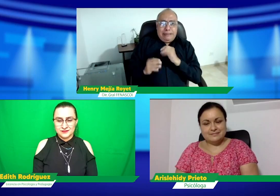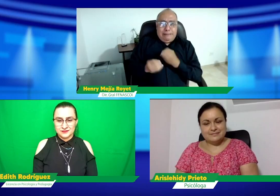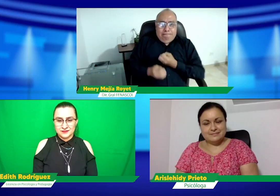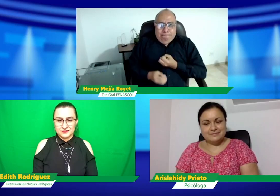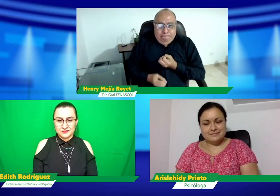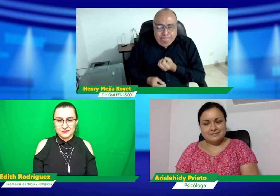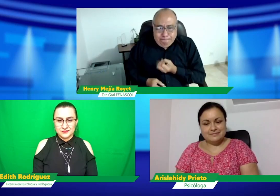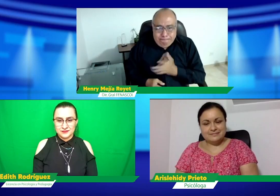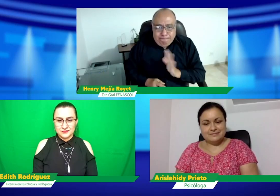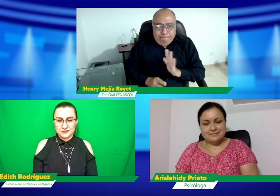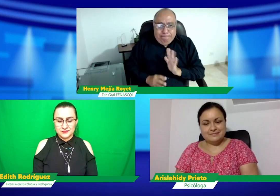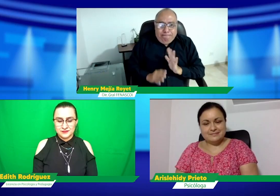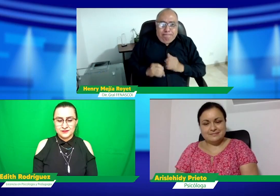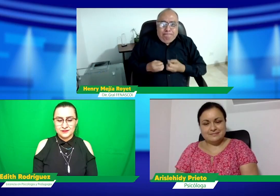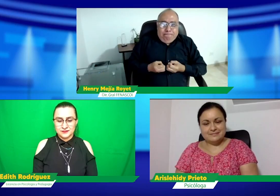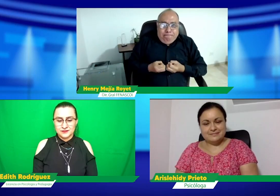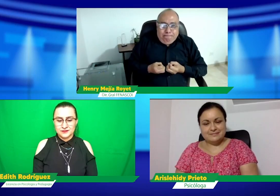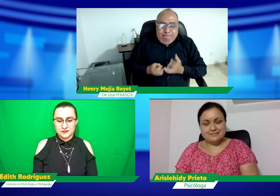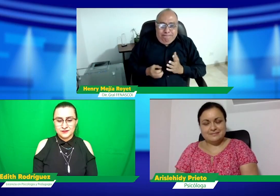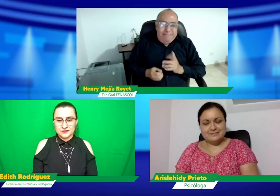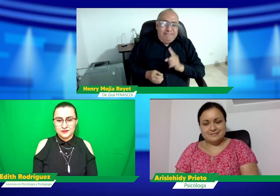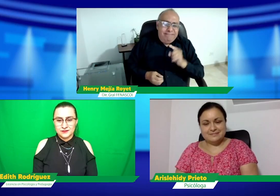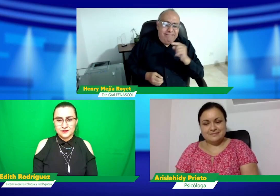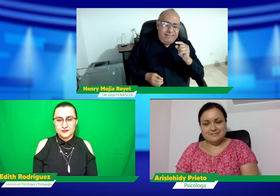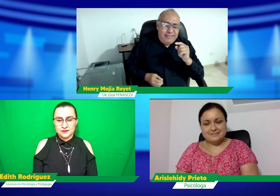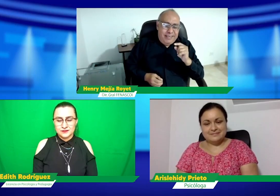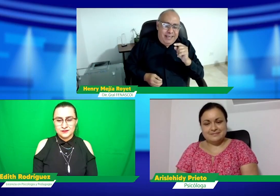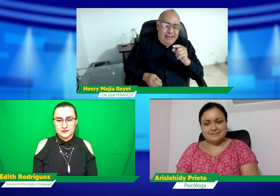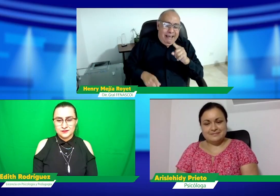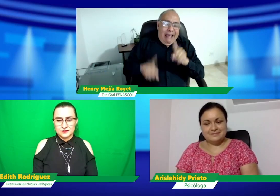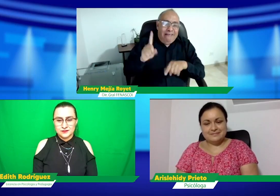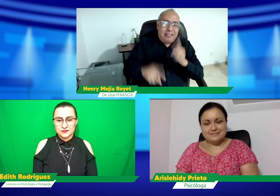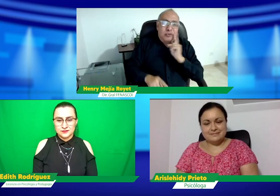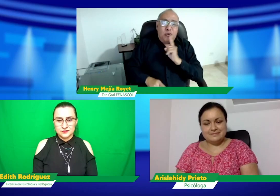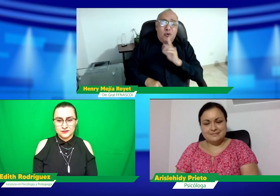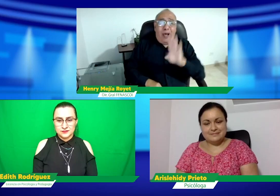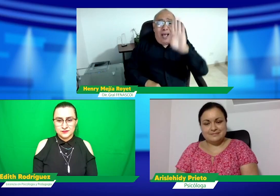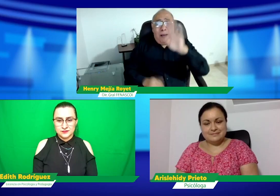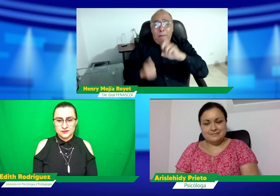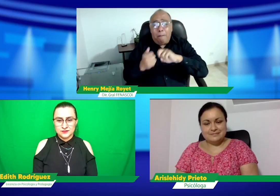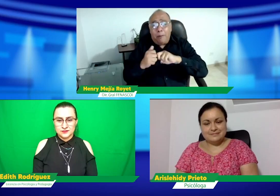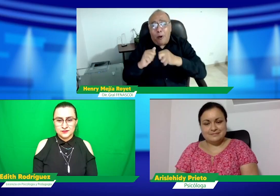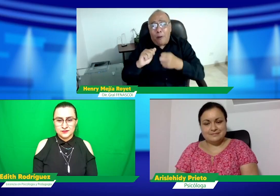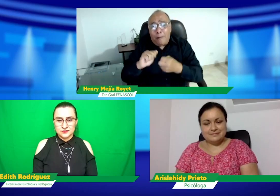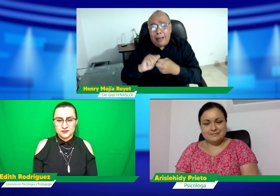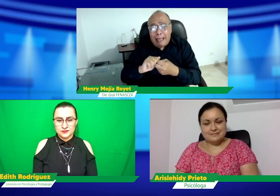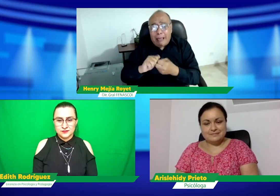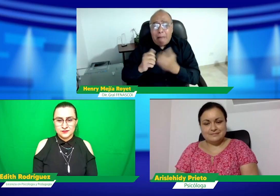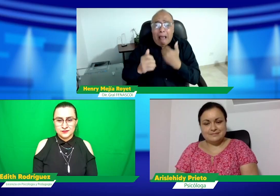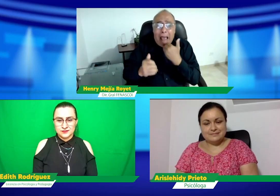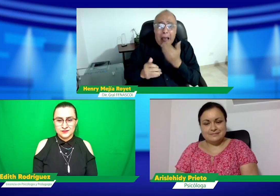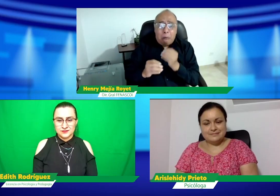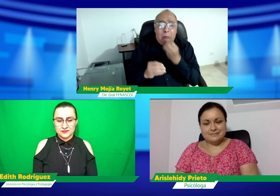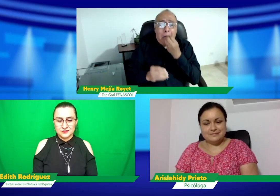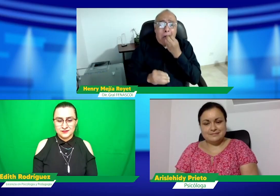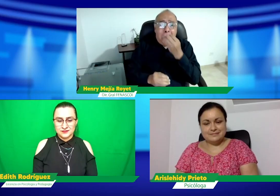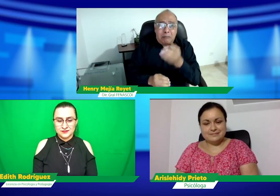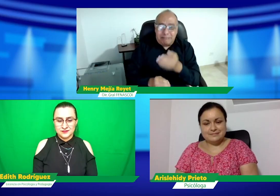acerca de que esto es como un tabú, del cual muchas veces las personas prefieren no hablar, porque tal vez si una